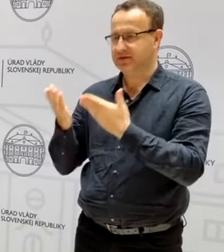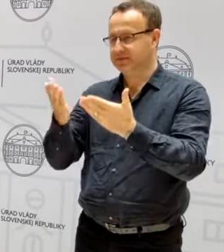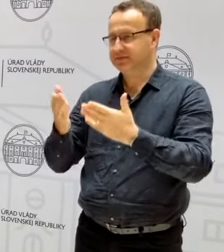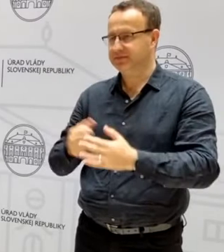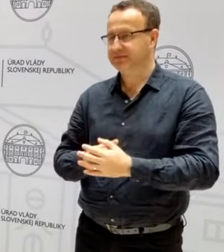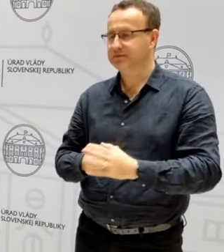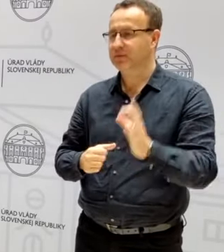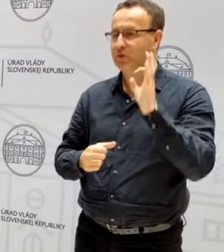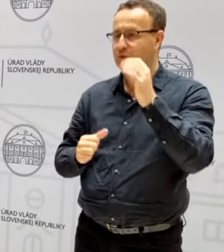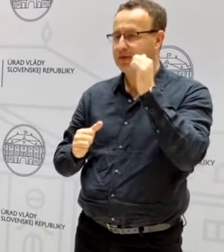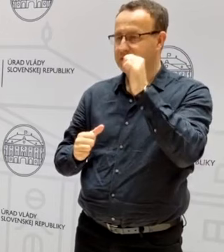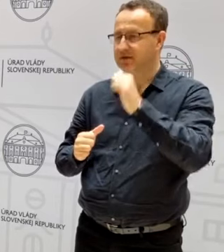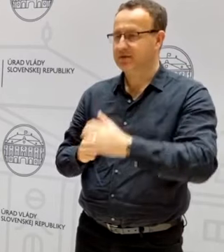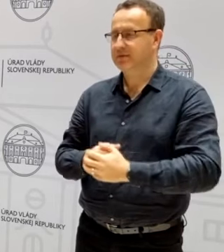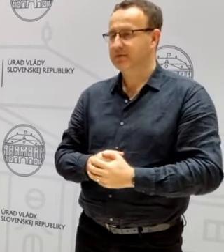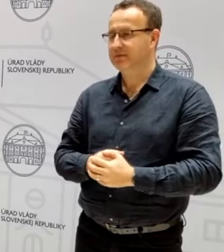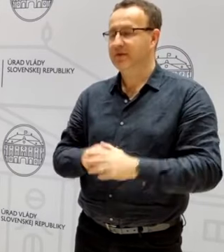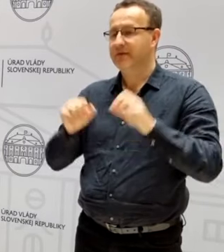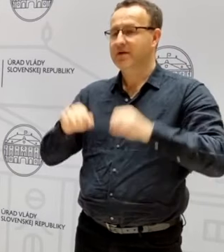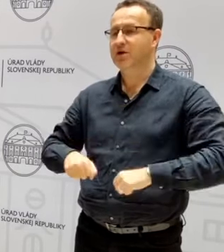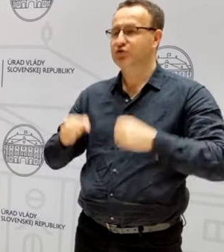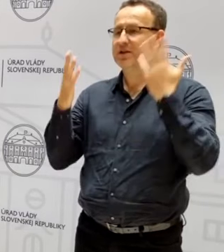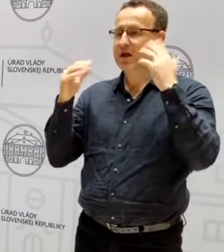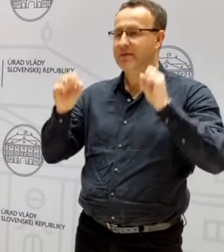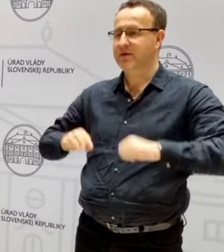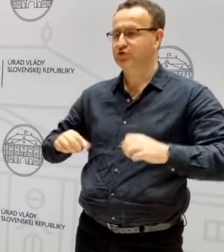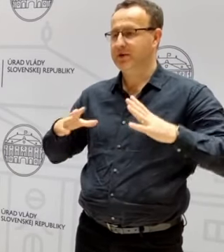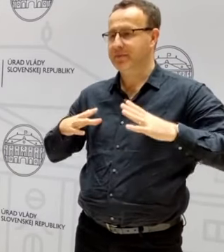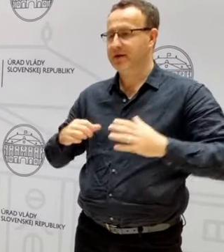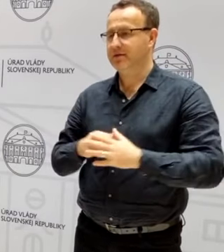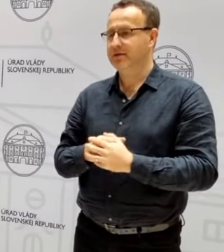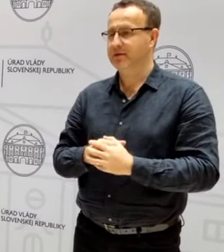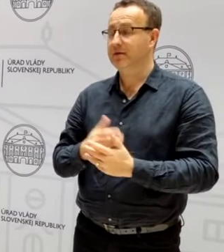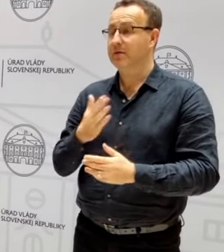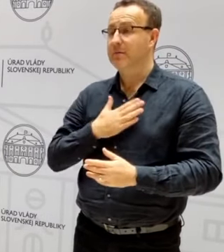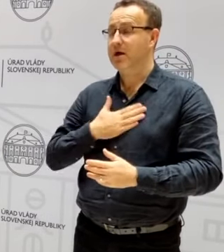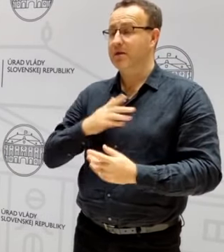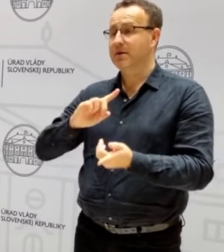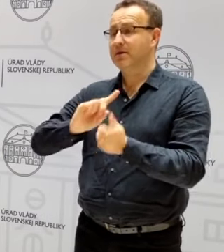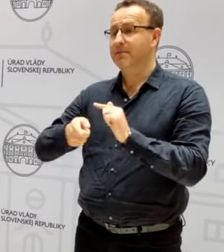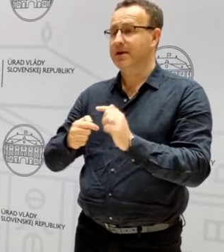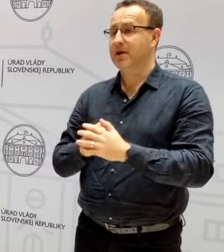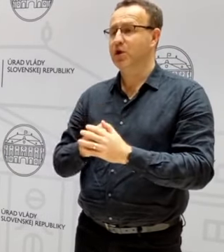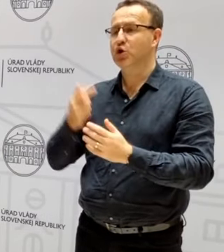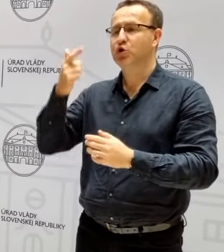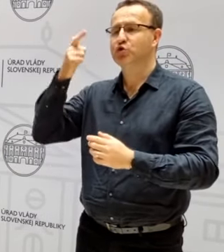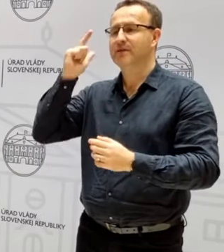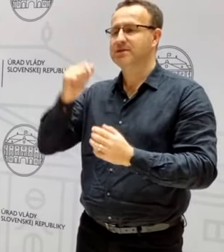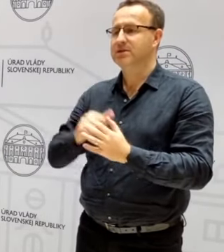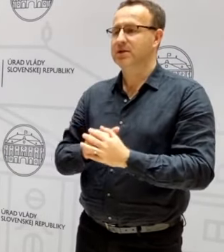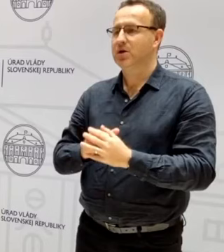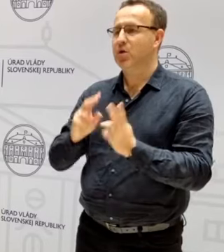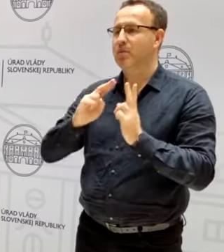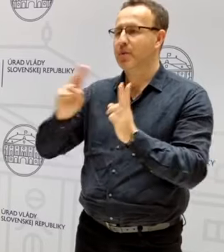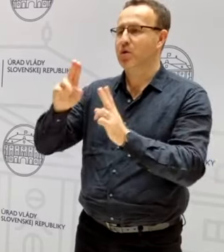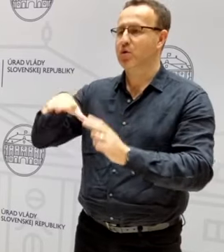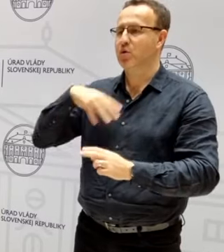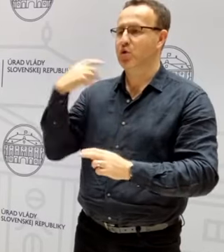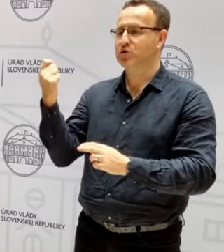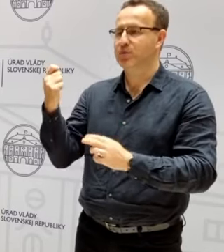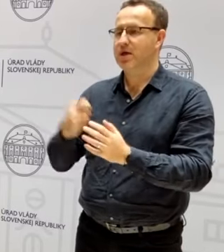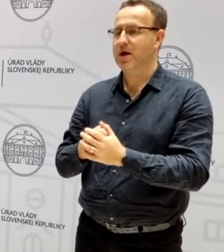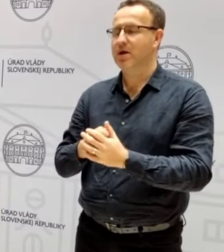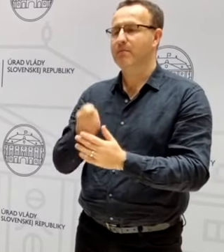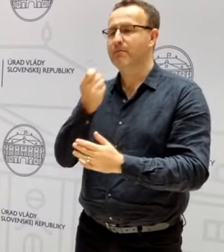Dobrý deň, vážené dáme, vážení páni. Mám pre slovenských polnohospodárov,